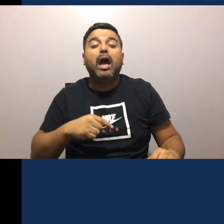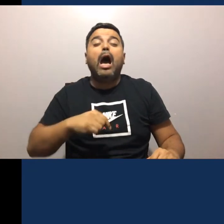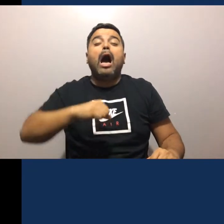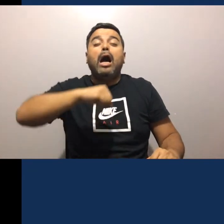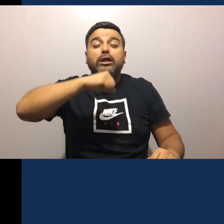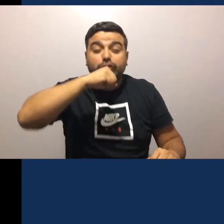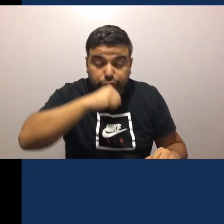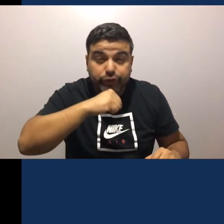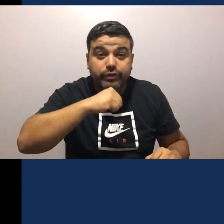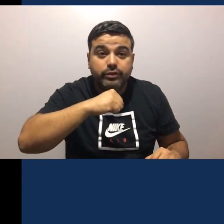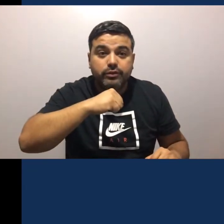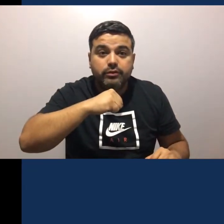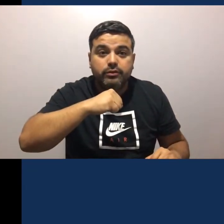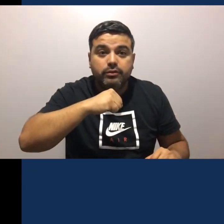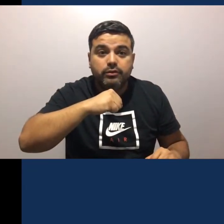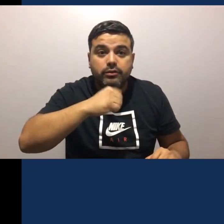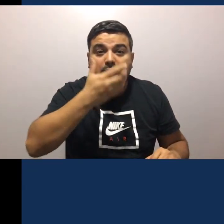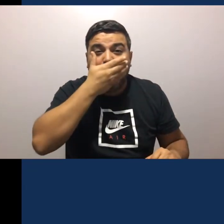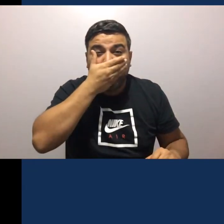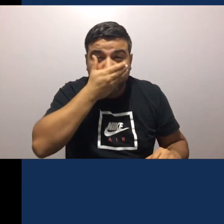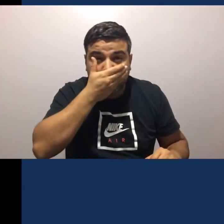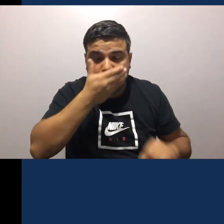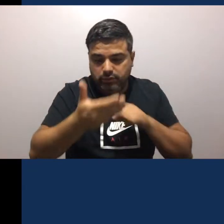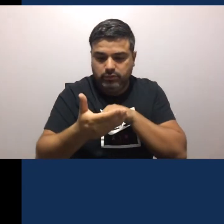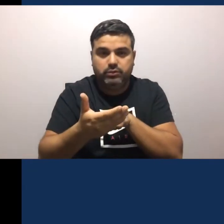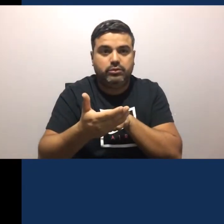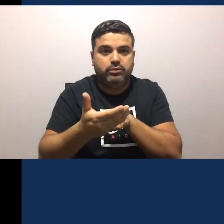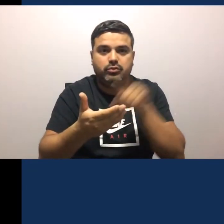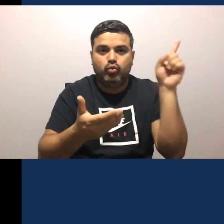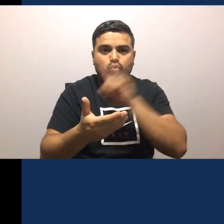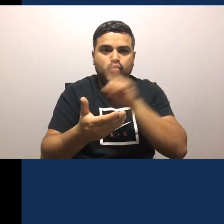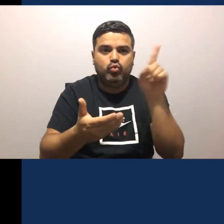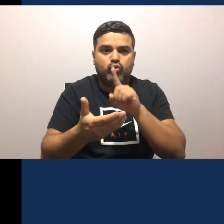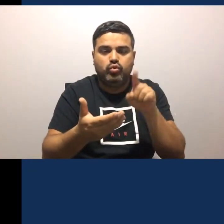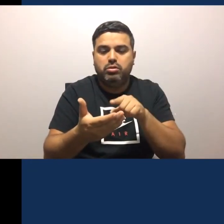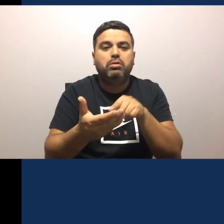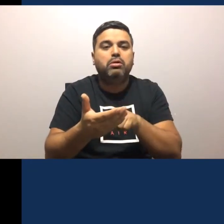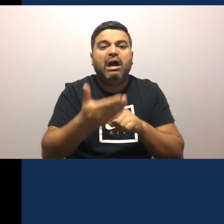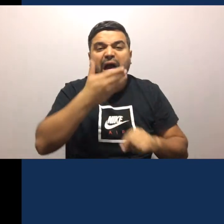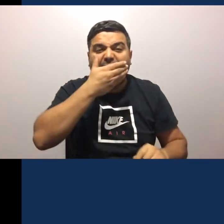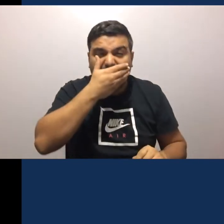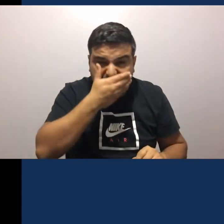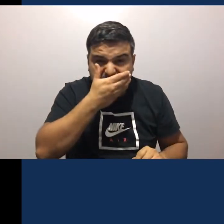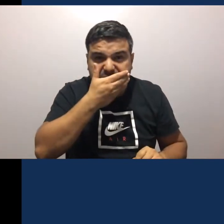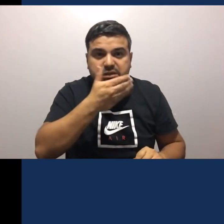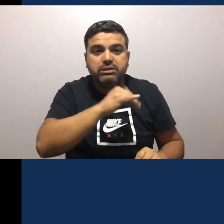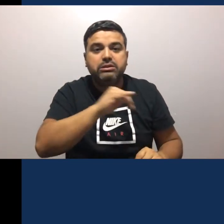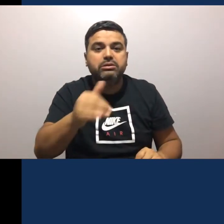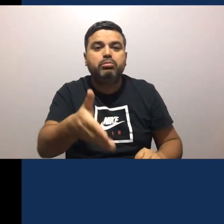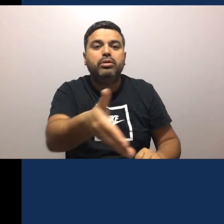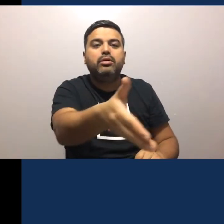mano Cerca de la boca Cuando estornudes Porque luego Podrías darle La mano a otro